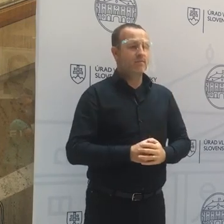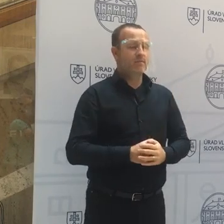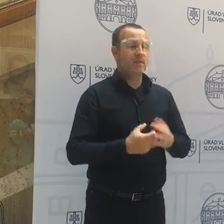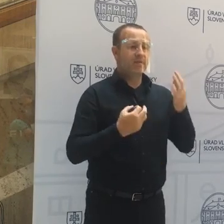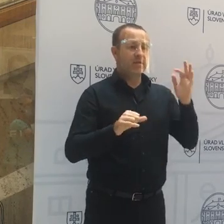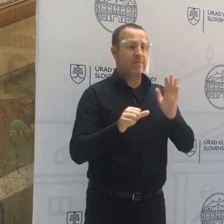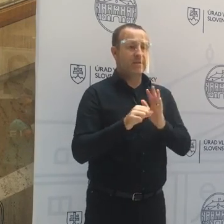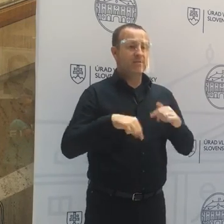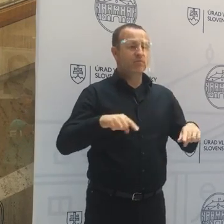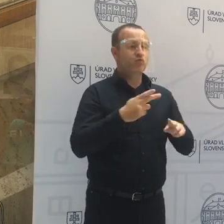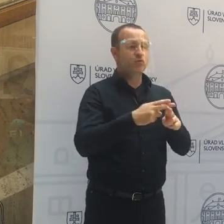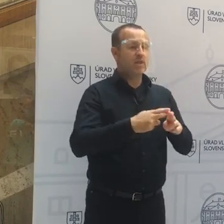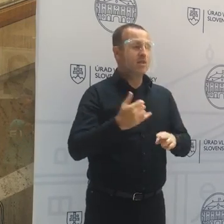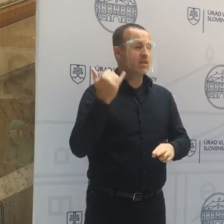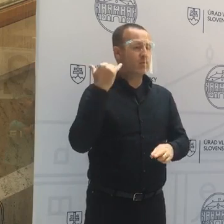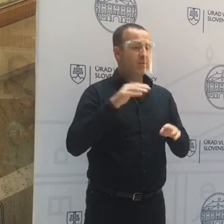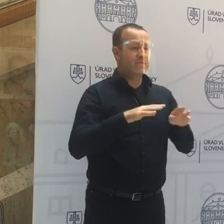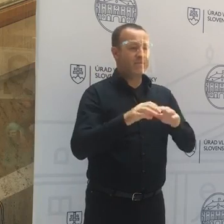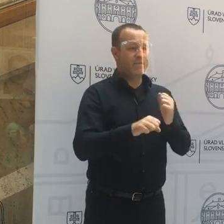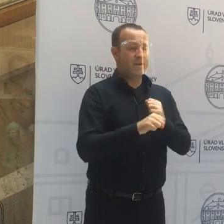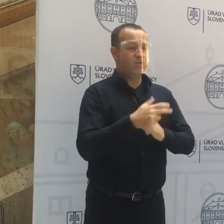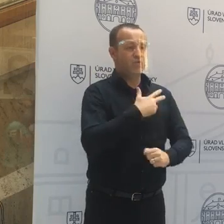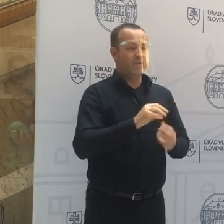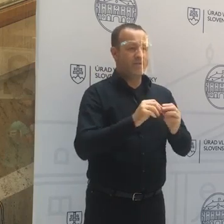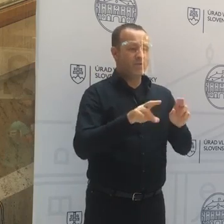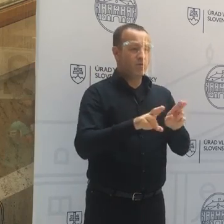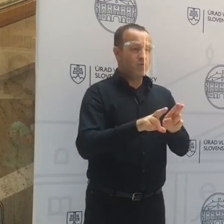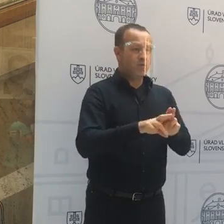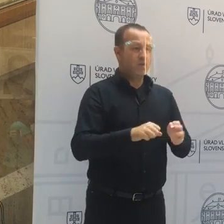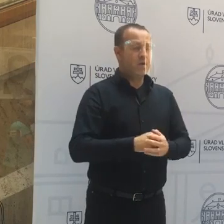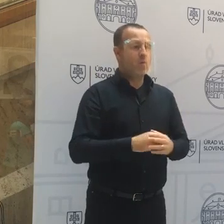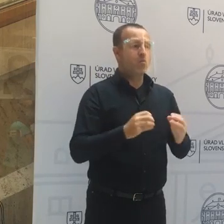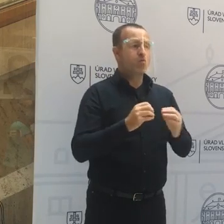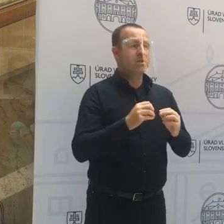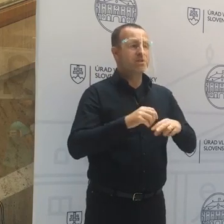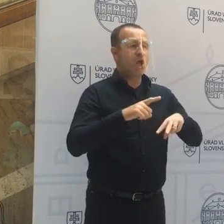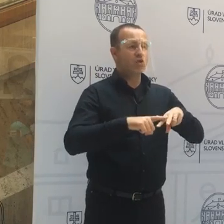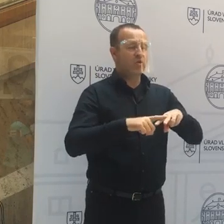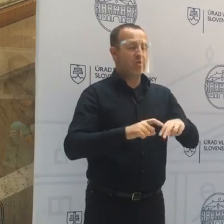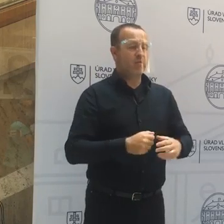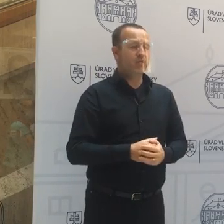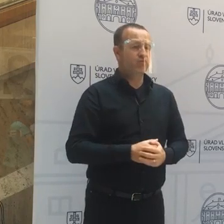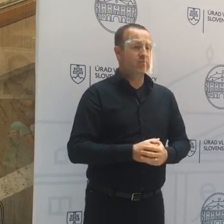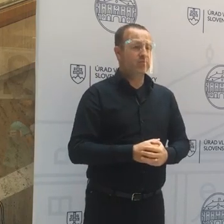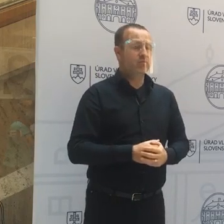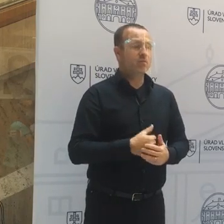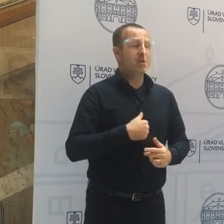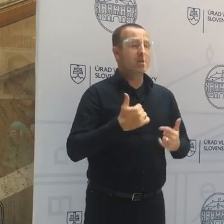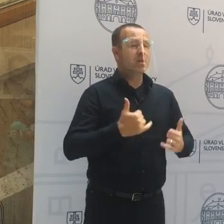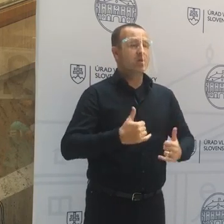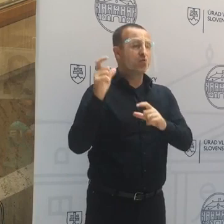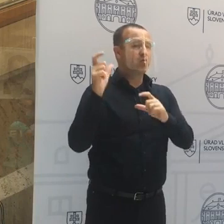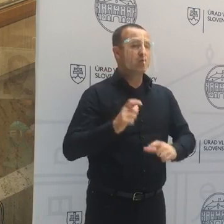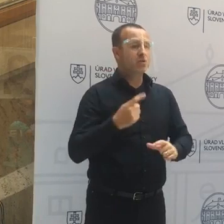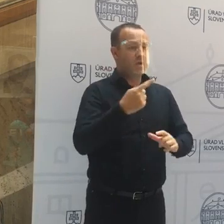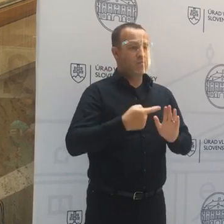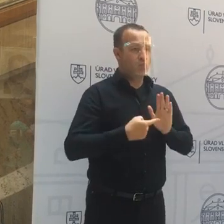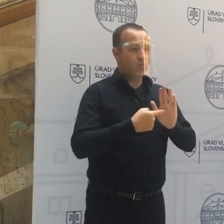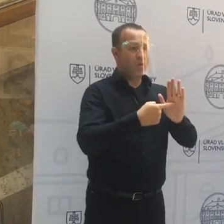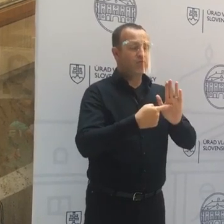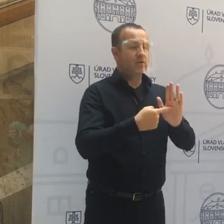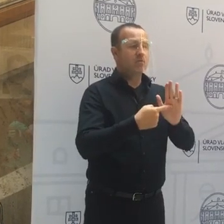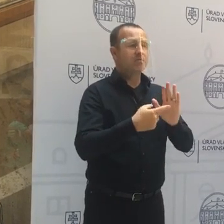medzi nami aj štátneho tajomníka ministerstva práce, sociálnych vecí a rodiny Borisa Ažaltoviča. Naši dnešní hostia vám predstavia